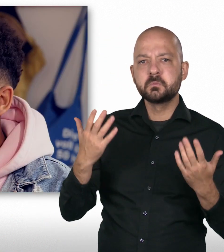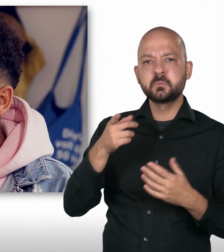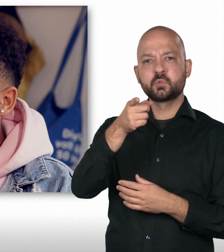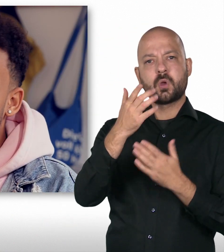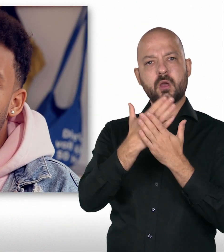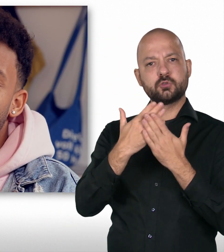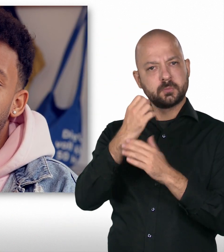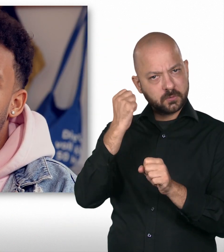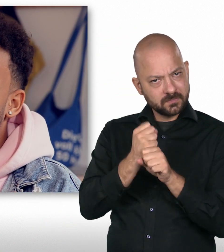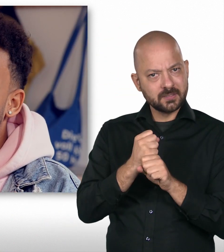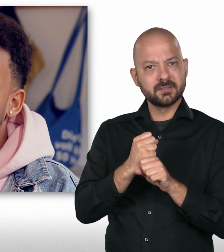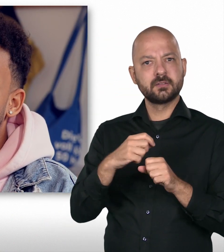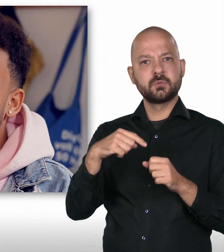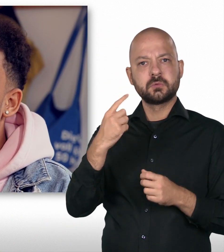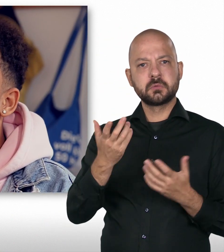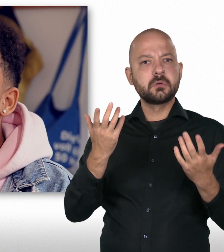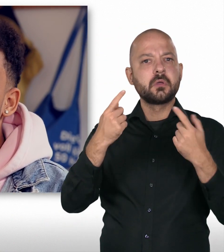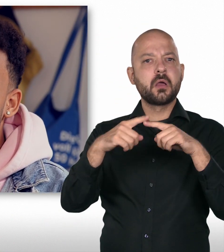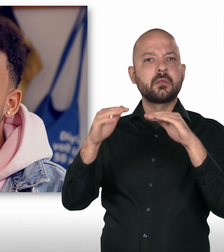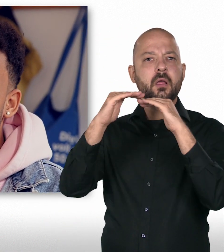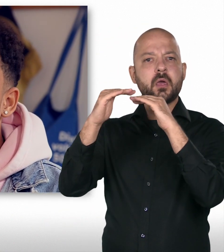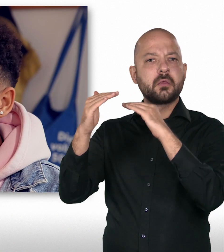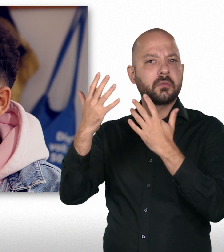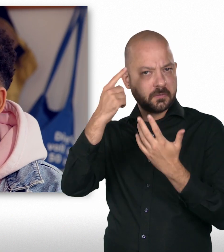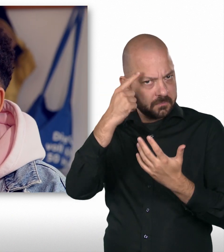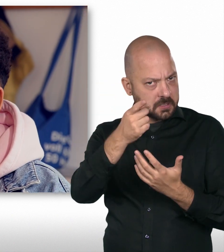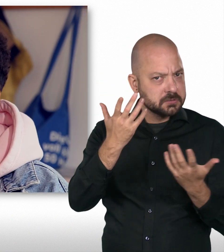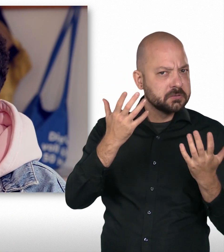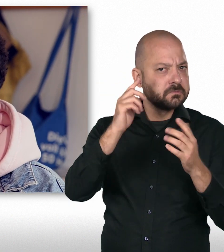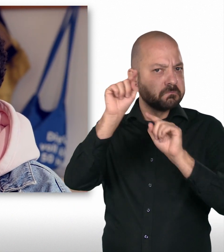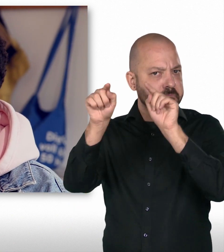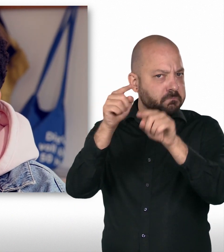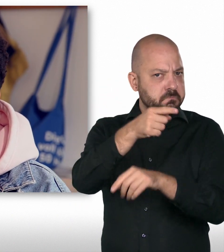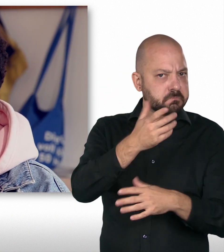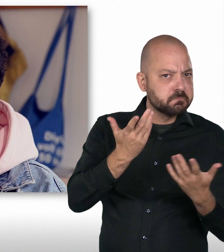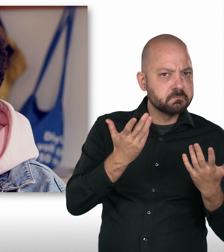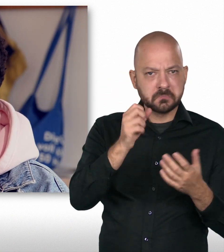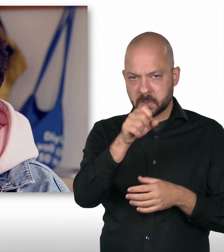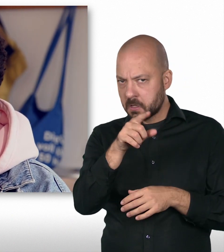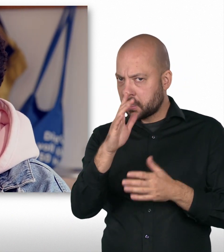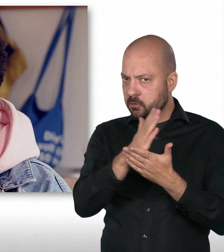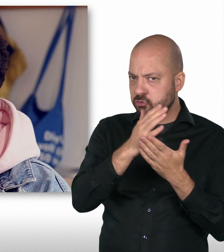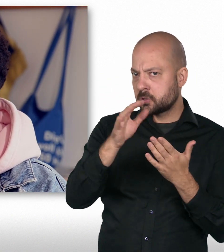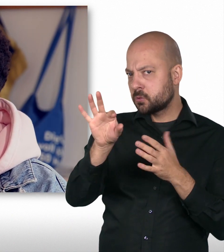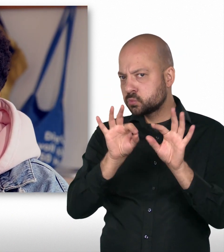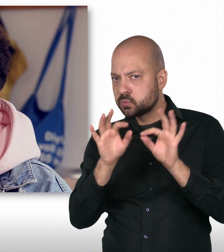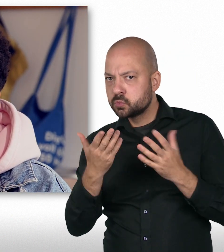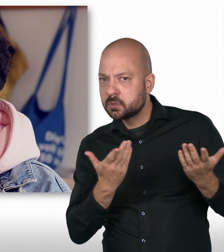Wenn du deine Ausbildung fertig hast, weißt du schon, in welche Länder es dann für dich geht? Kannst du das irgendwie mitbestimmen oder dir